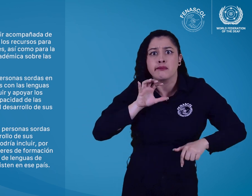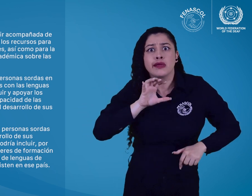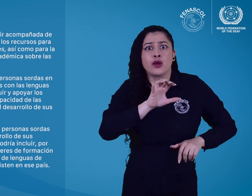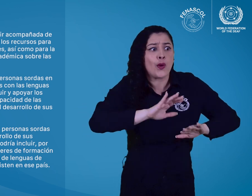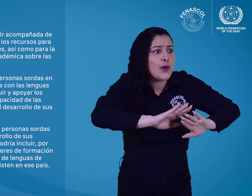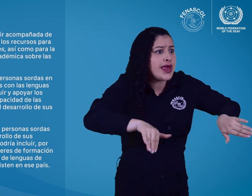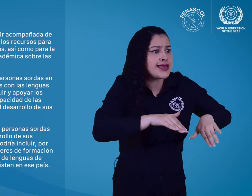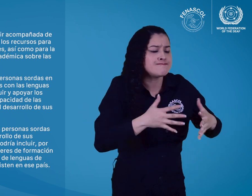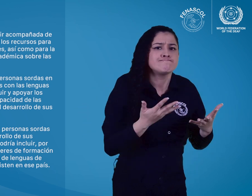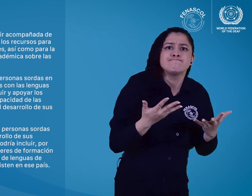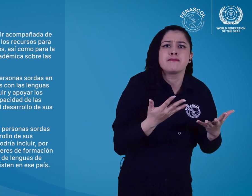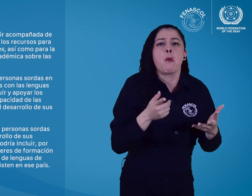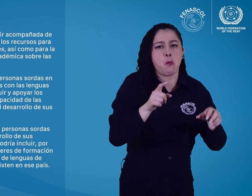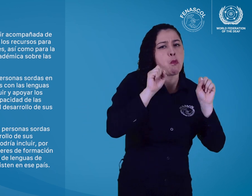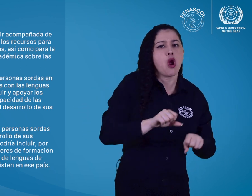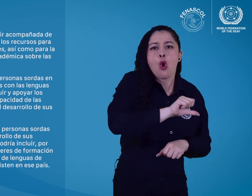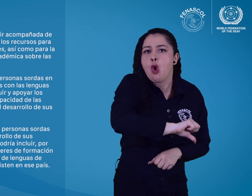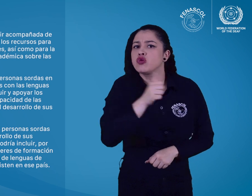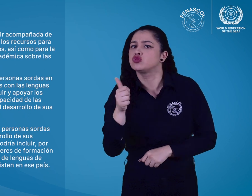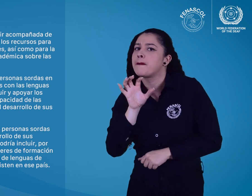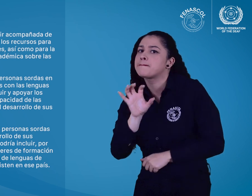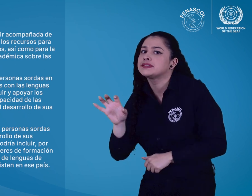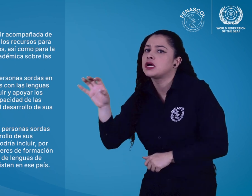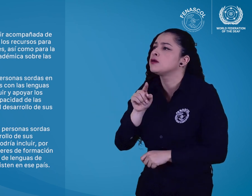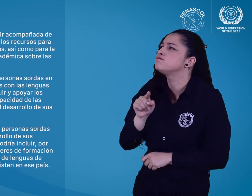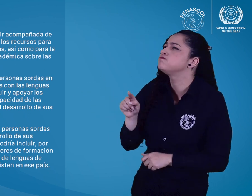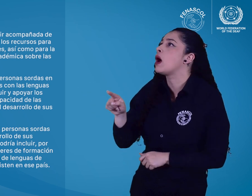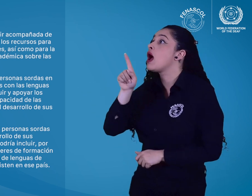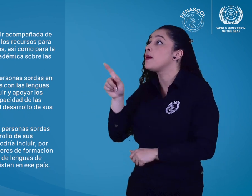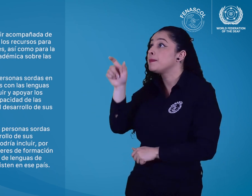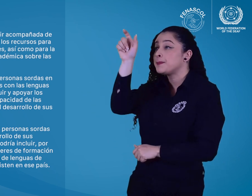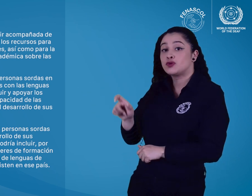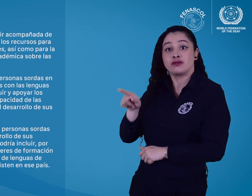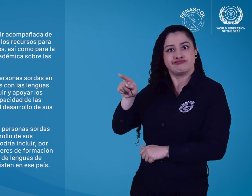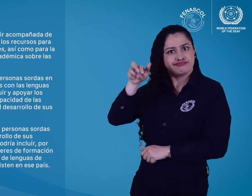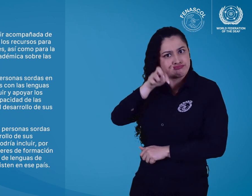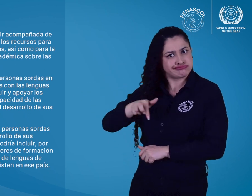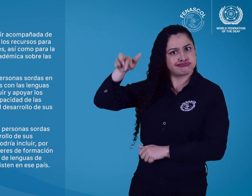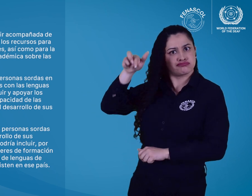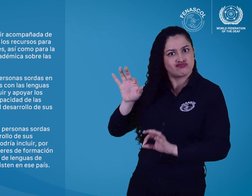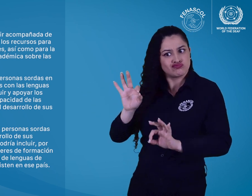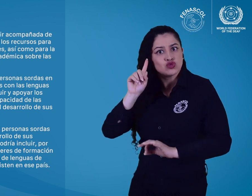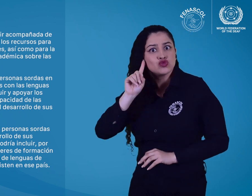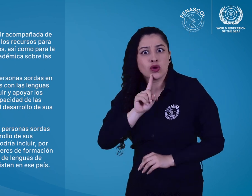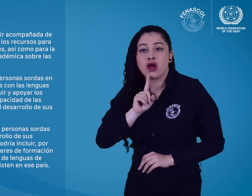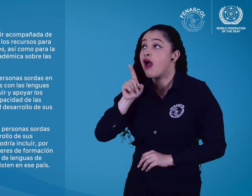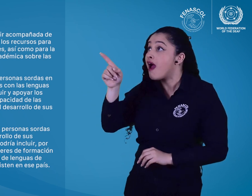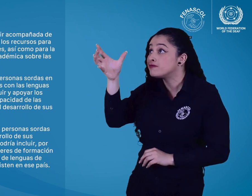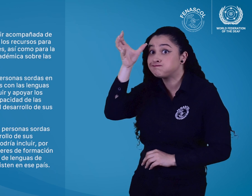talleres de formación para expertos en la enseñanza de lenguas de señas de otros países,